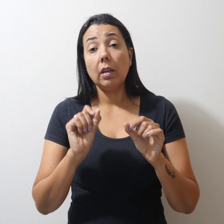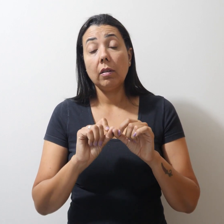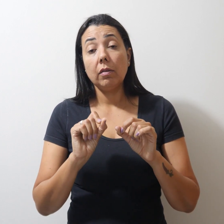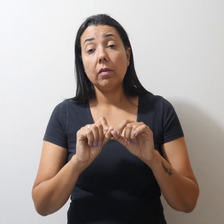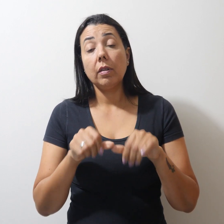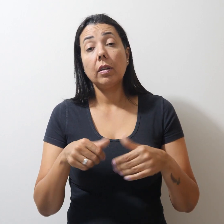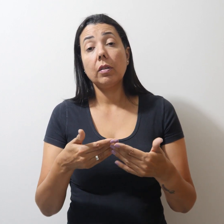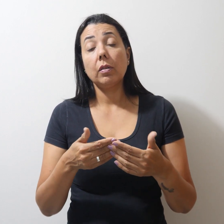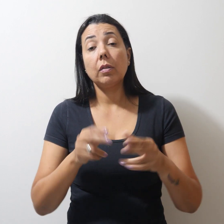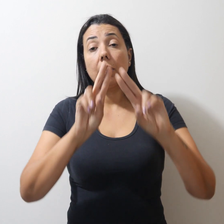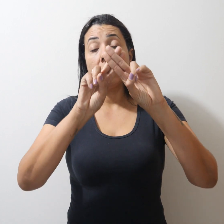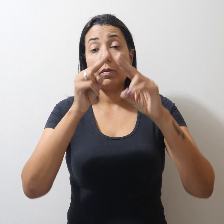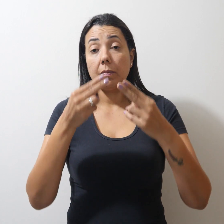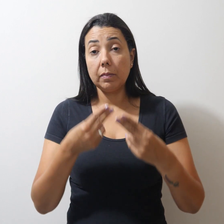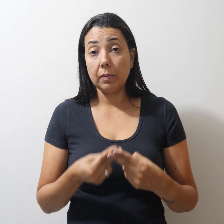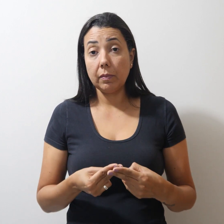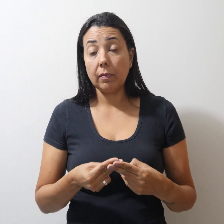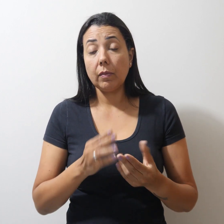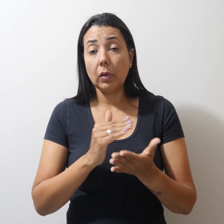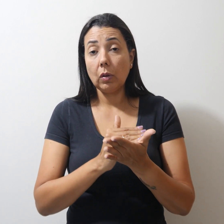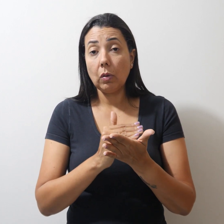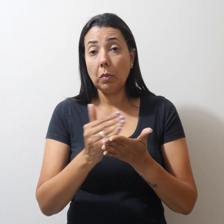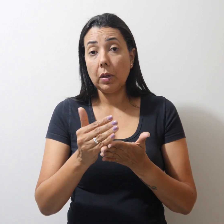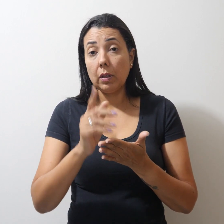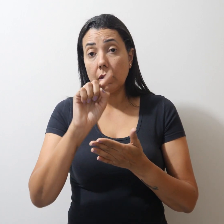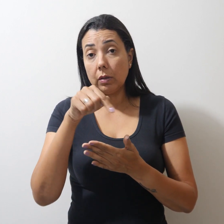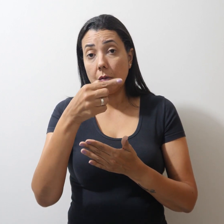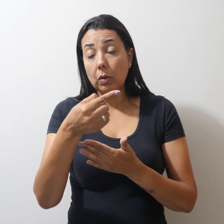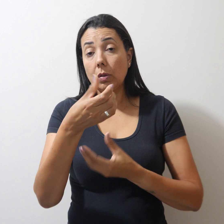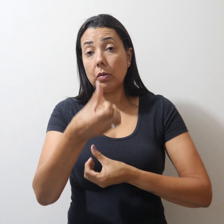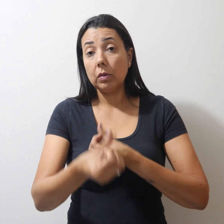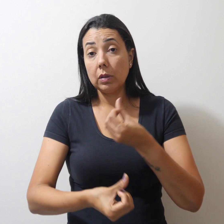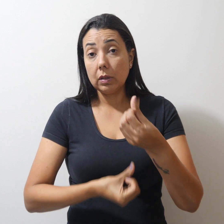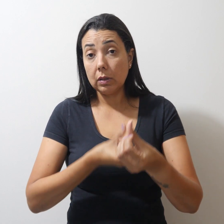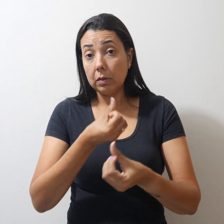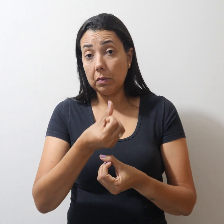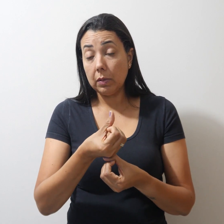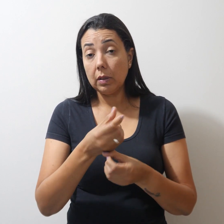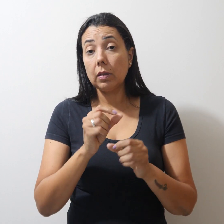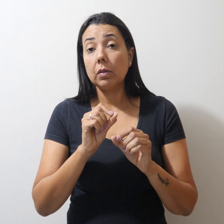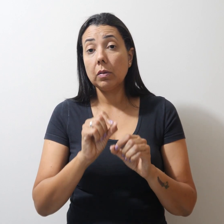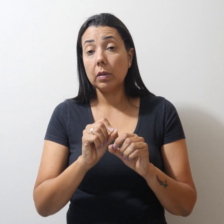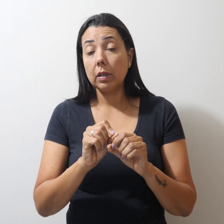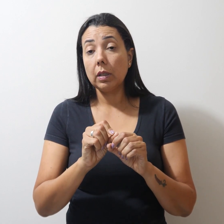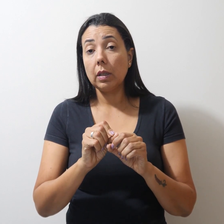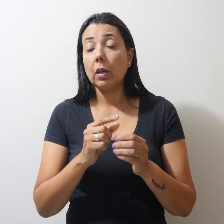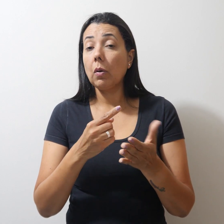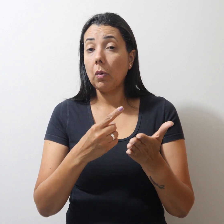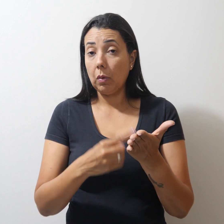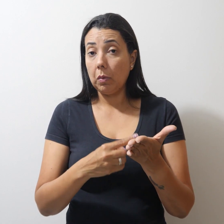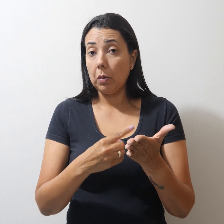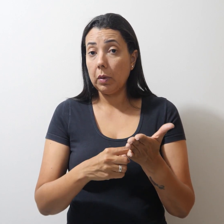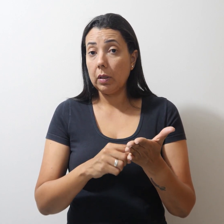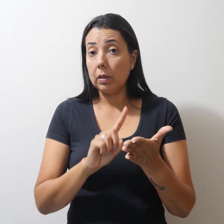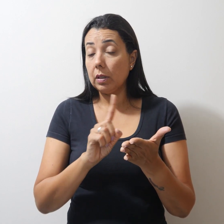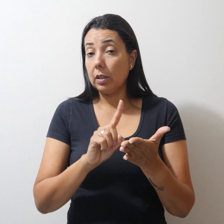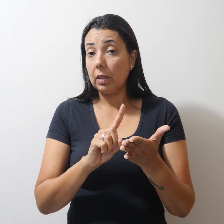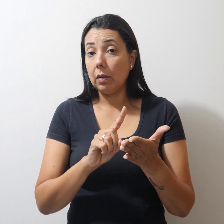CLDF no início do próximo semestre, com um compromisso de não comprometer o